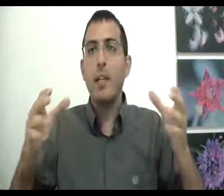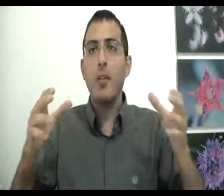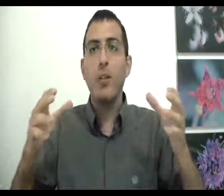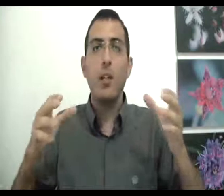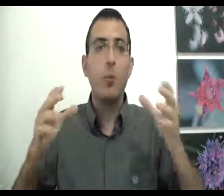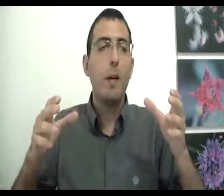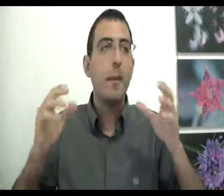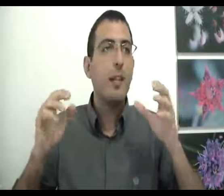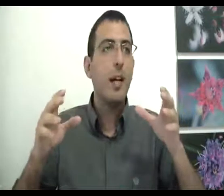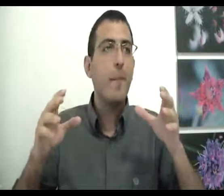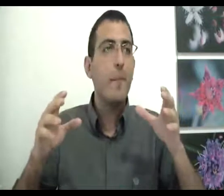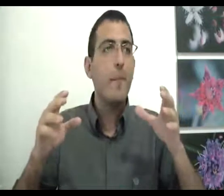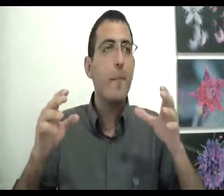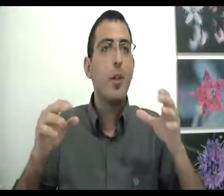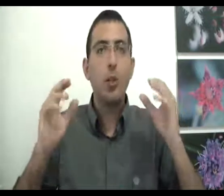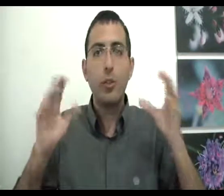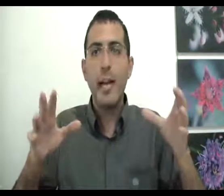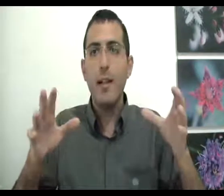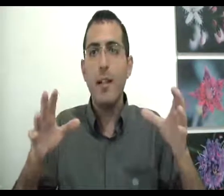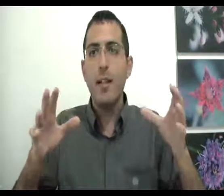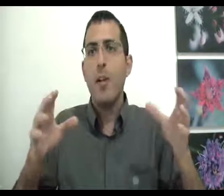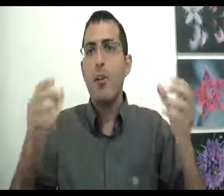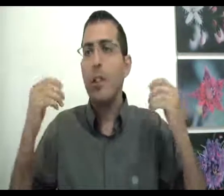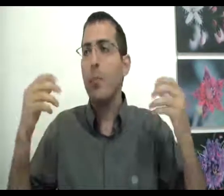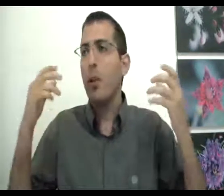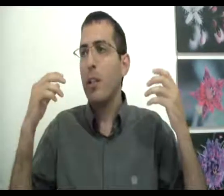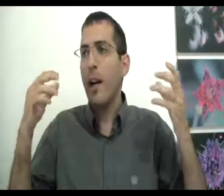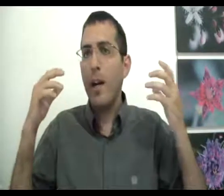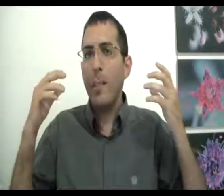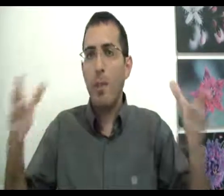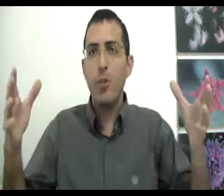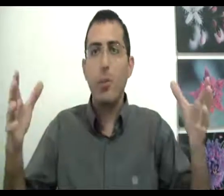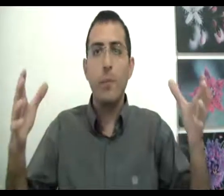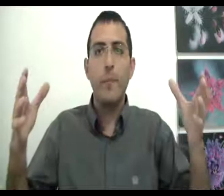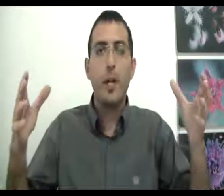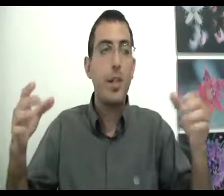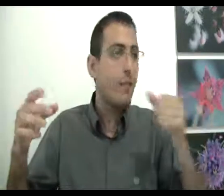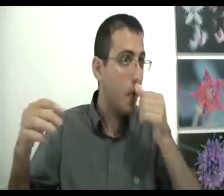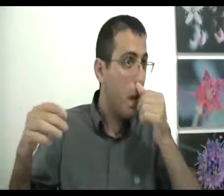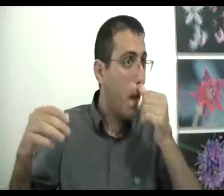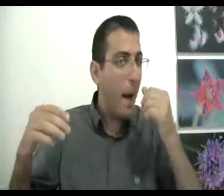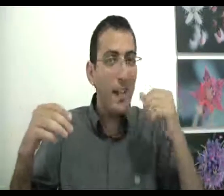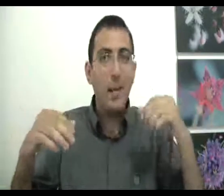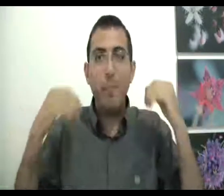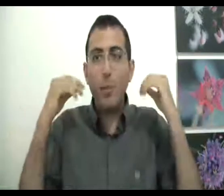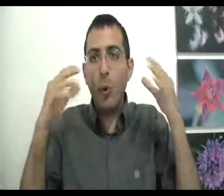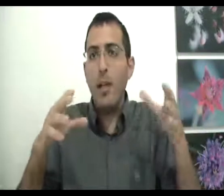האנושי? לדוגמה, בן אדם יודע שאתמול קרה משהו עכשיו, האדם בטוח